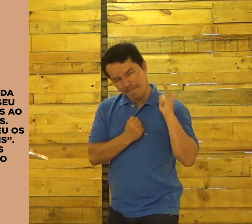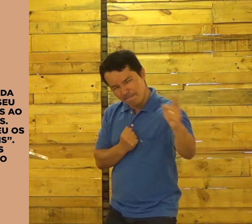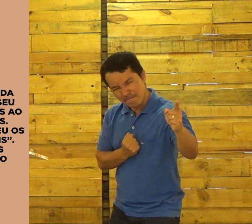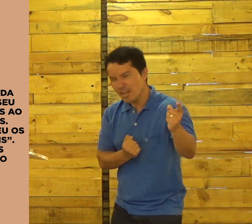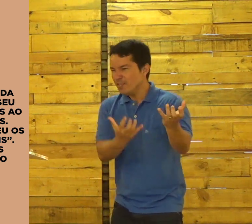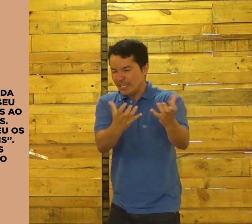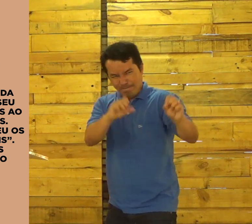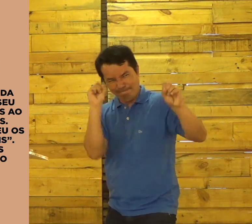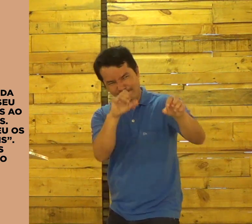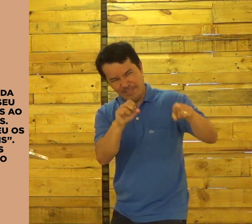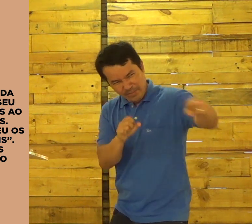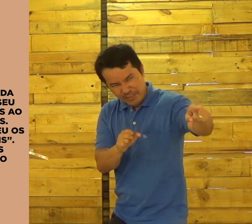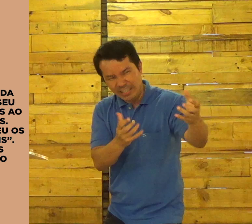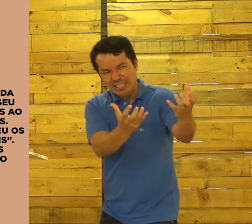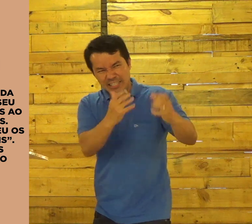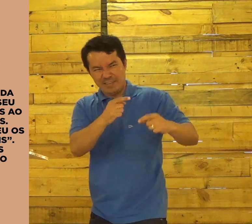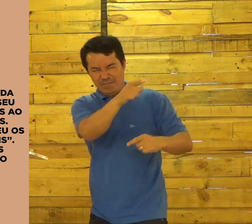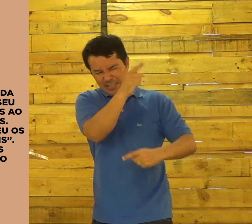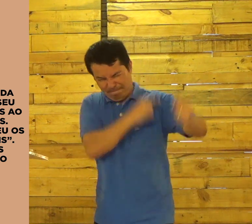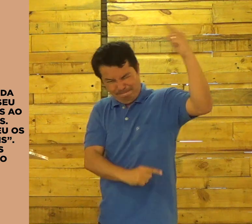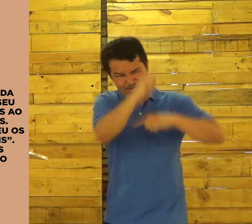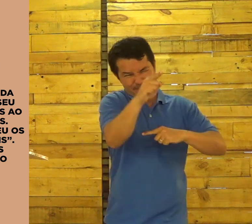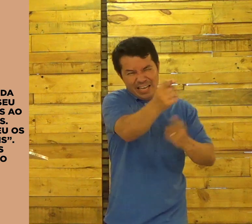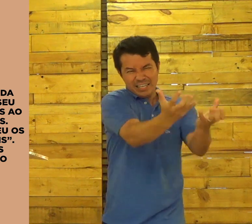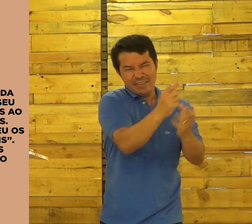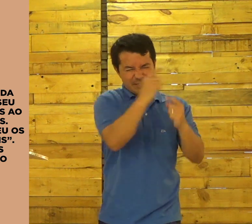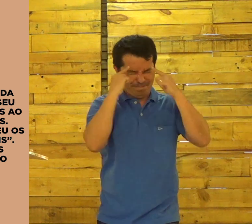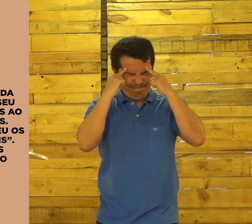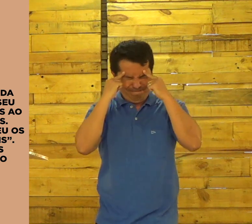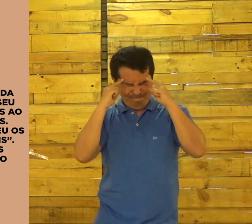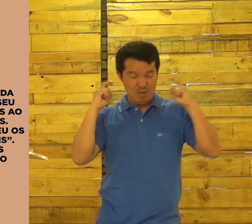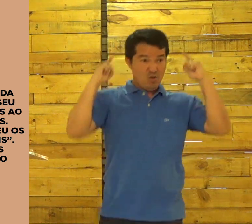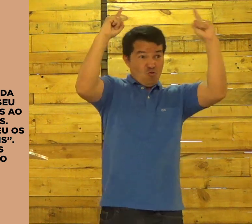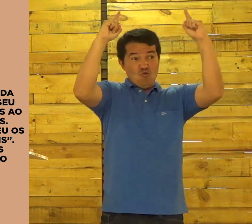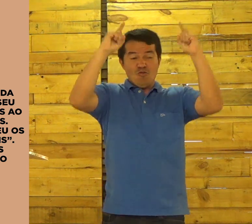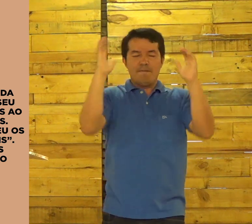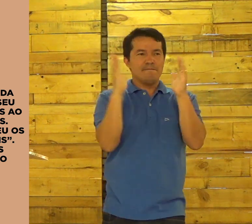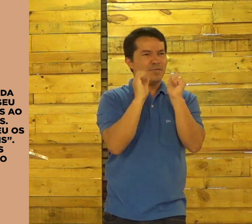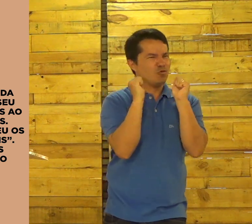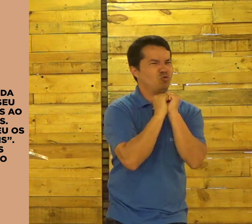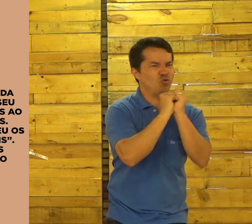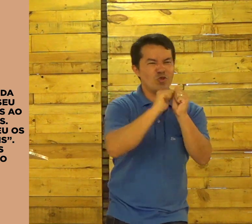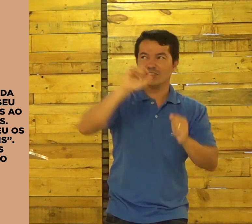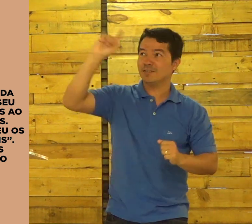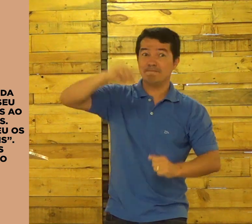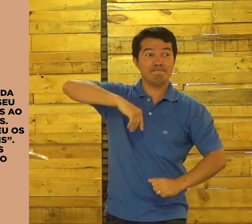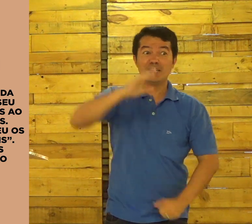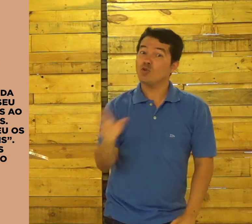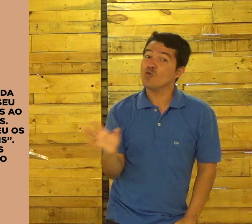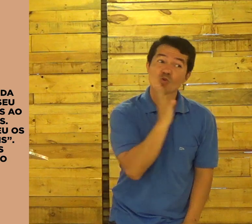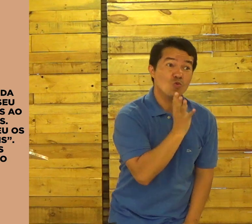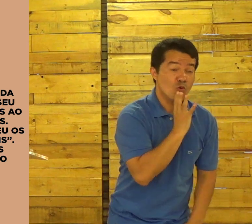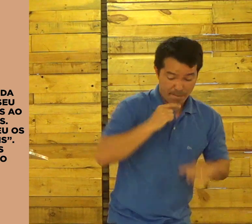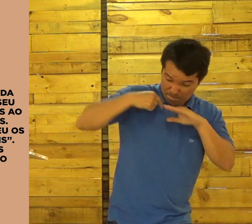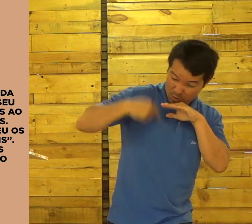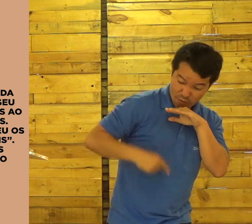que te ama, que quer te ensinar, que quer inverter essa realidade. Jesus